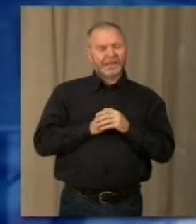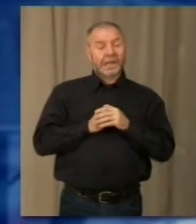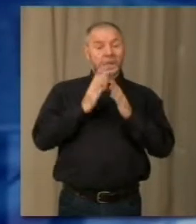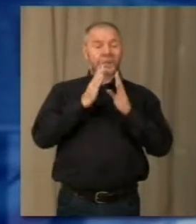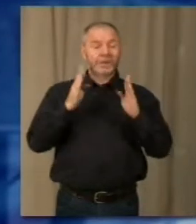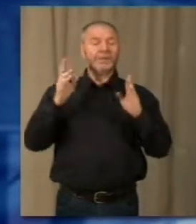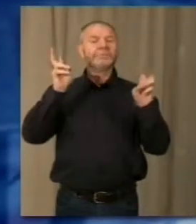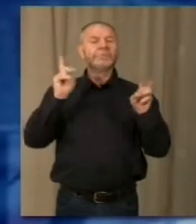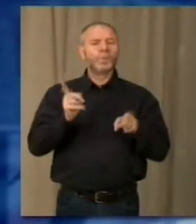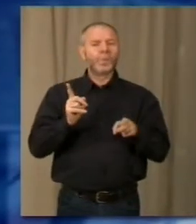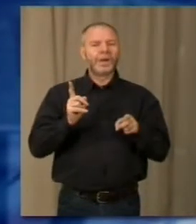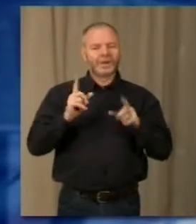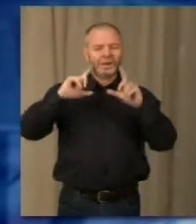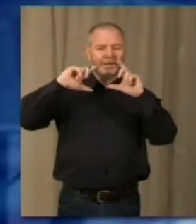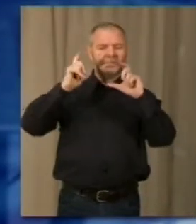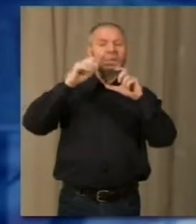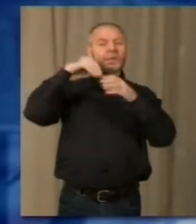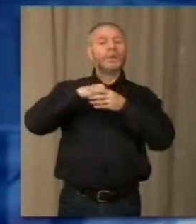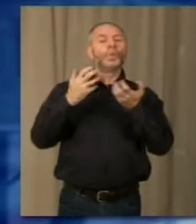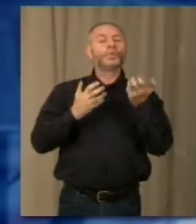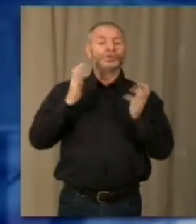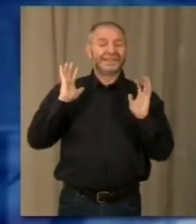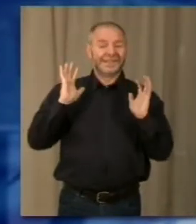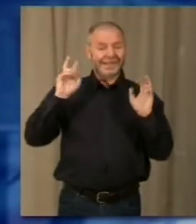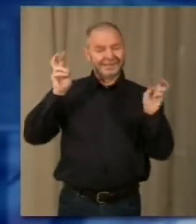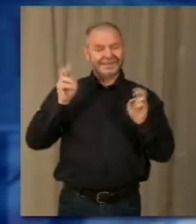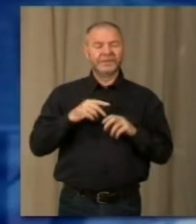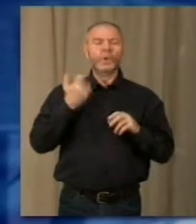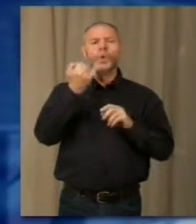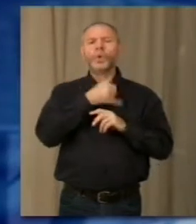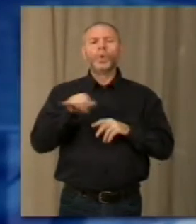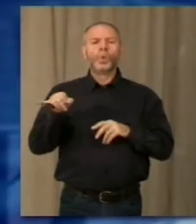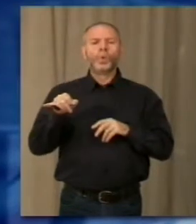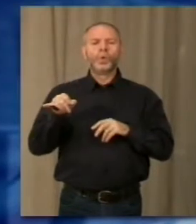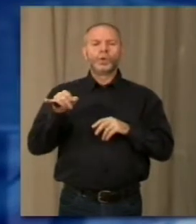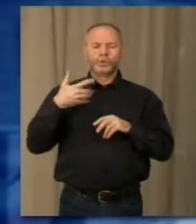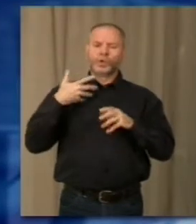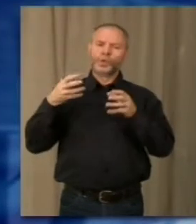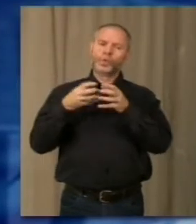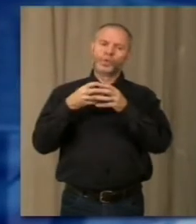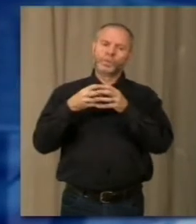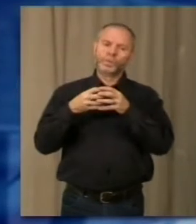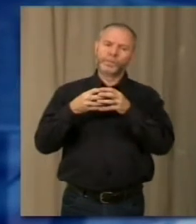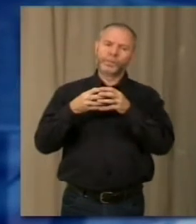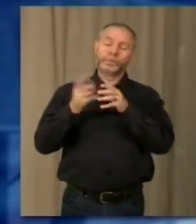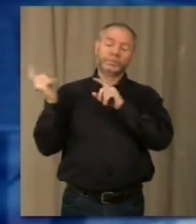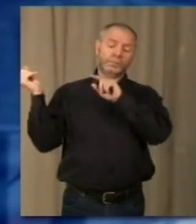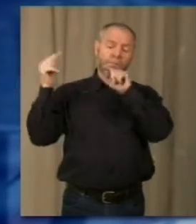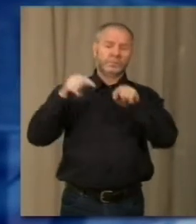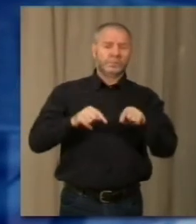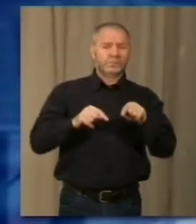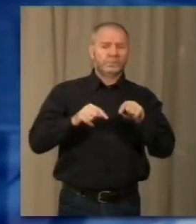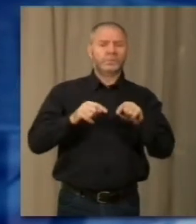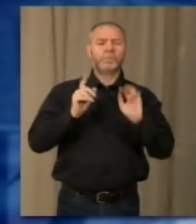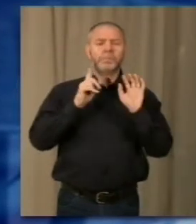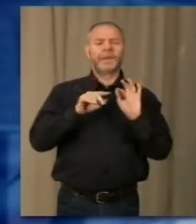avuto come titolo la macchina fotografica in cucina. Gran finale con il gruppo valtelenese di Sodrio Colors che nel capoluogo borromaico ha